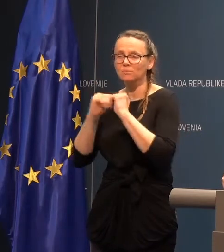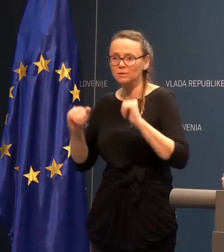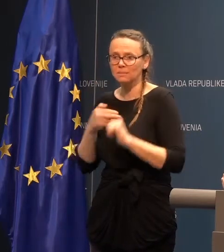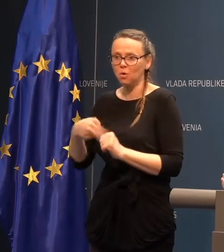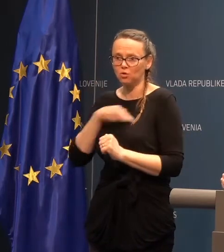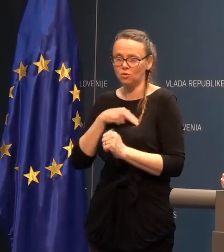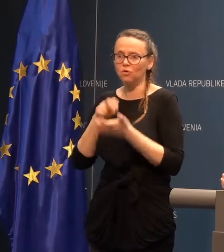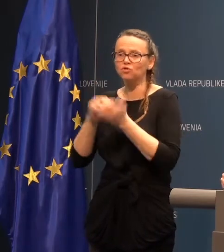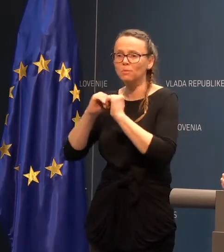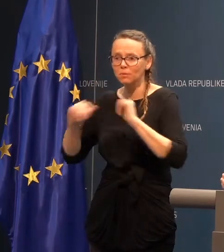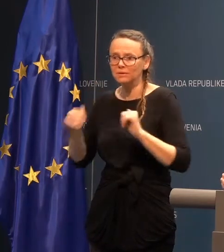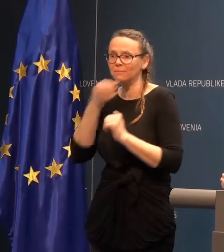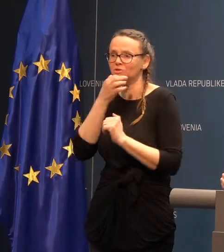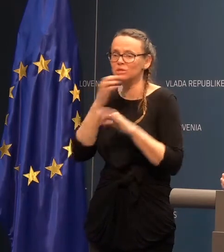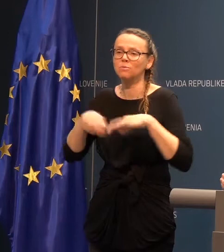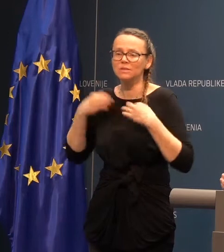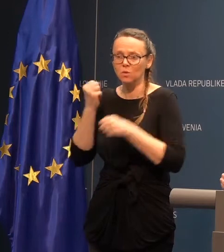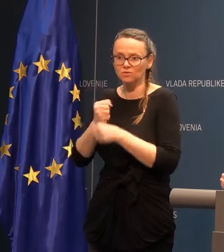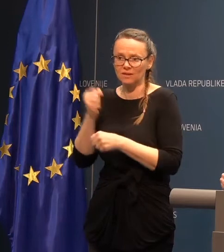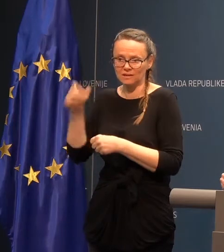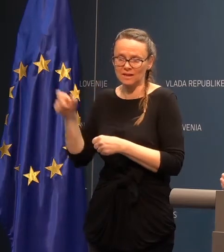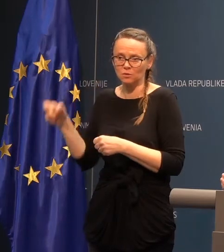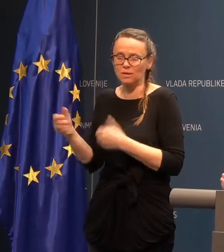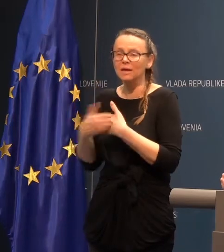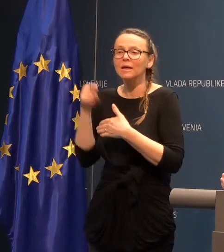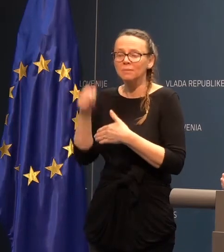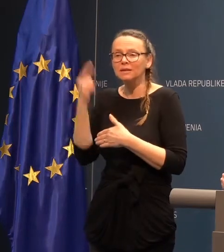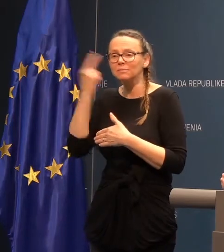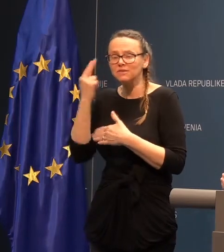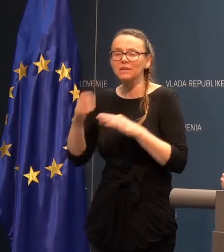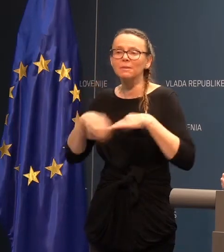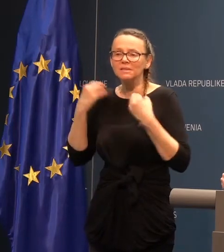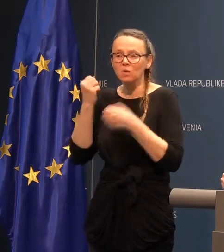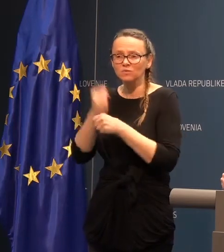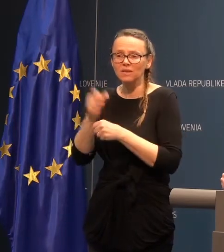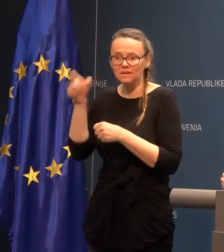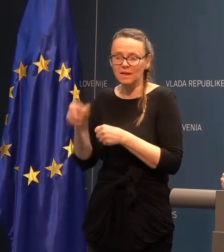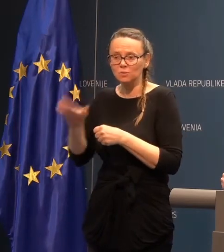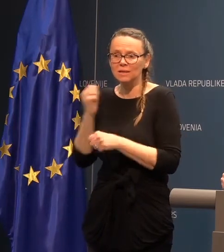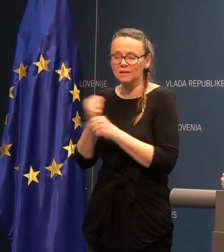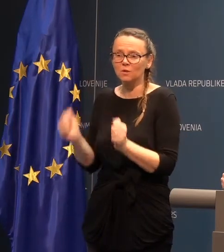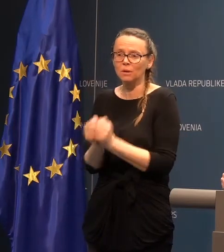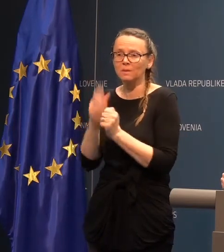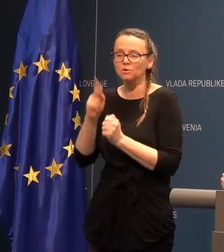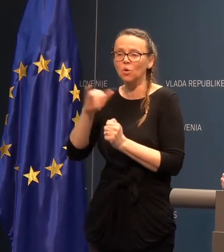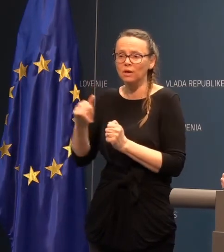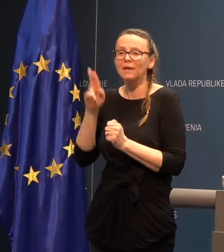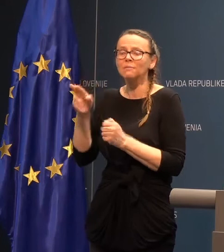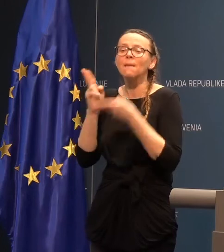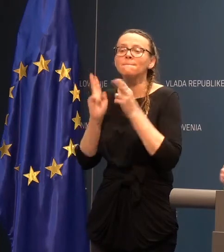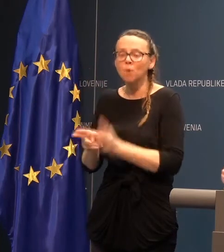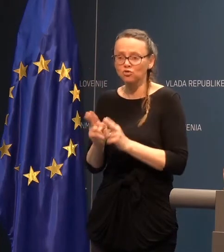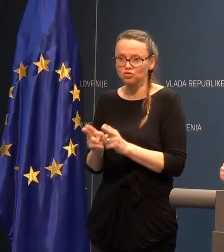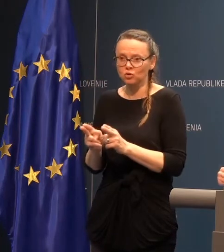odgovorno, še posebej, če smo zdravstveni delovci. Pred čemer pa seveda zdravstveni delavec na delovnem mestu, ko je ima možnost,